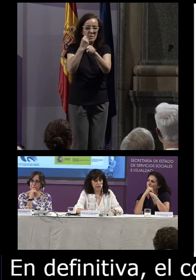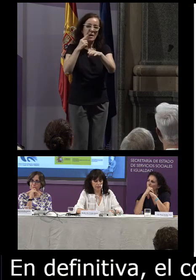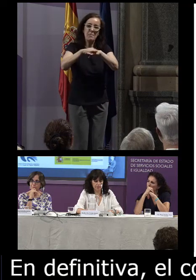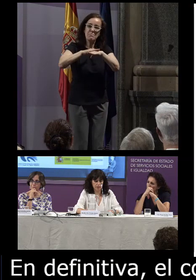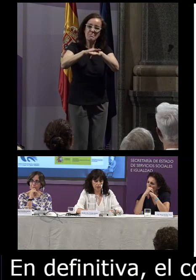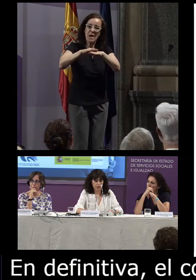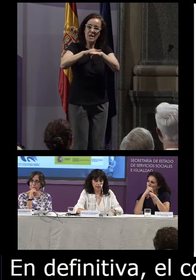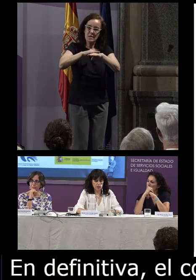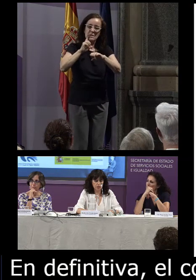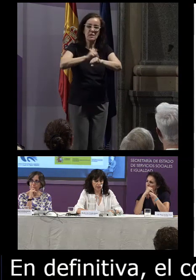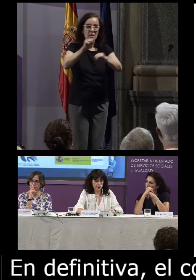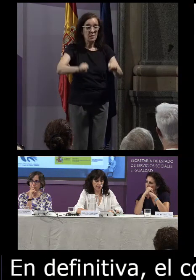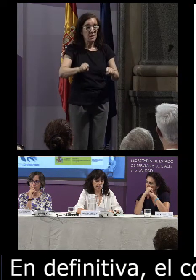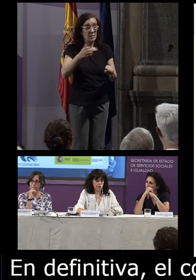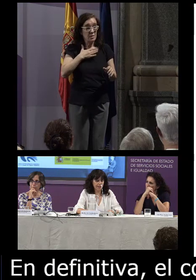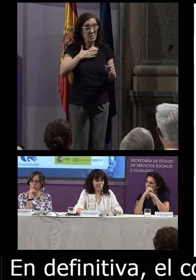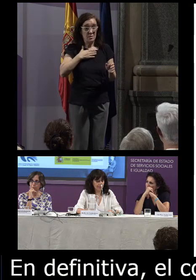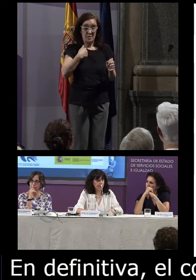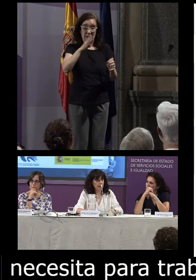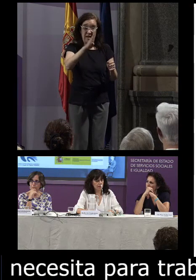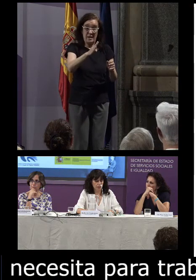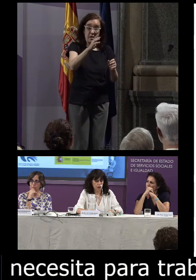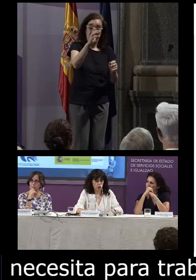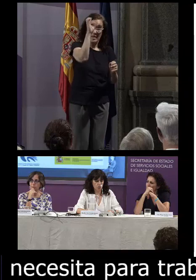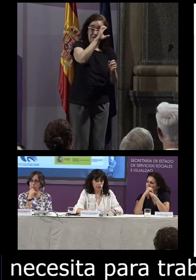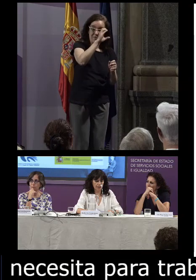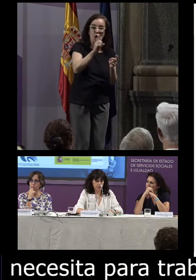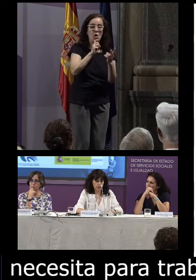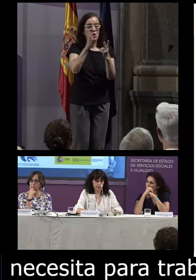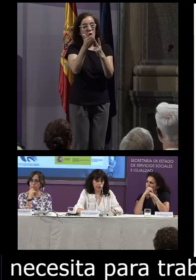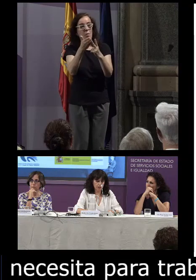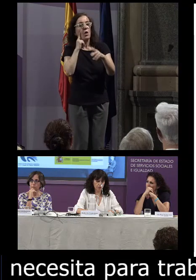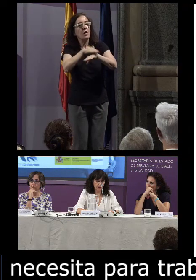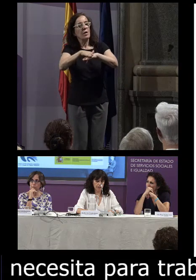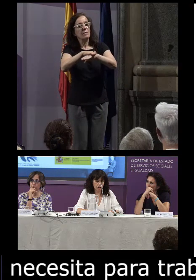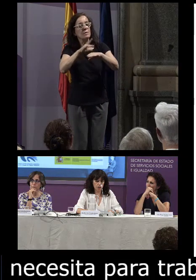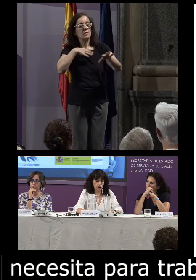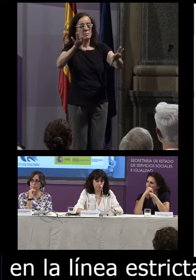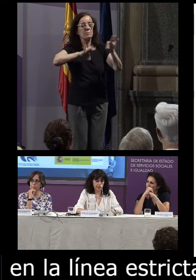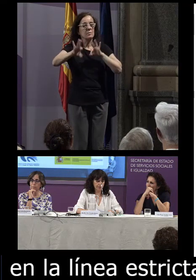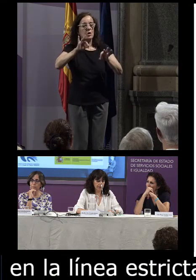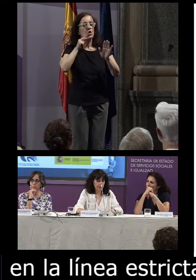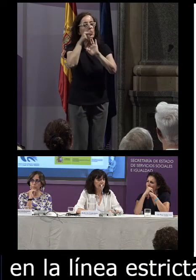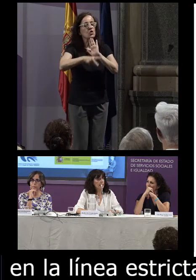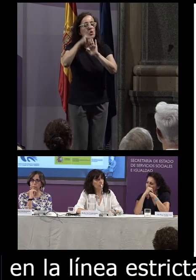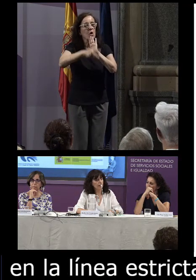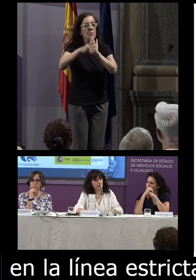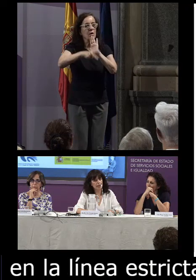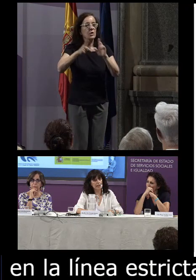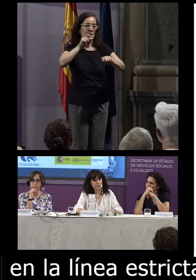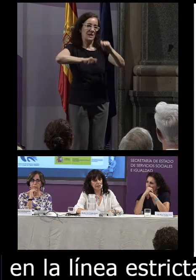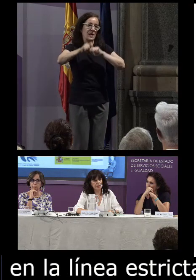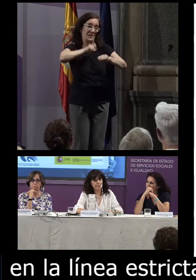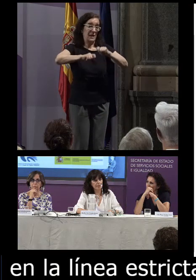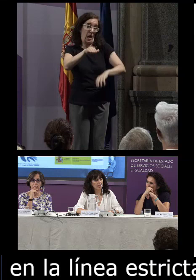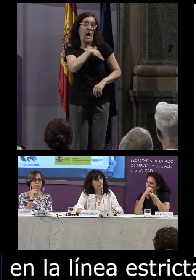sólidas tanto en la línea estrictamente científica como en la que fundamenta la toma de decisiones normativas que la asociación